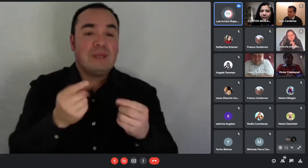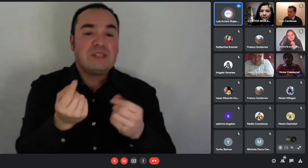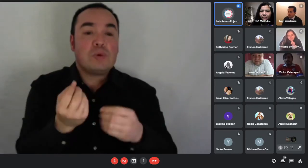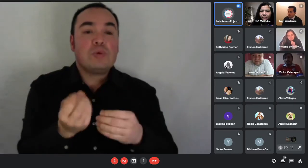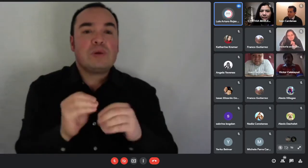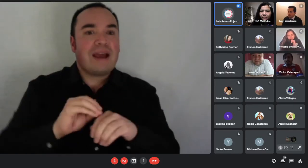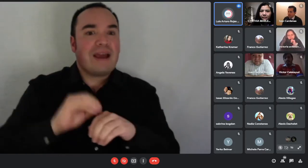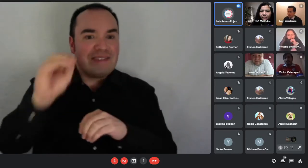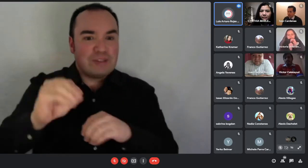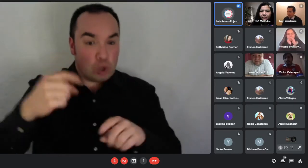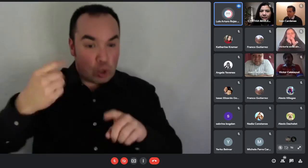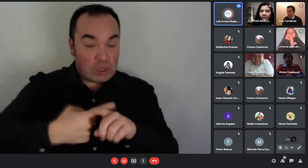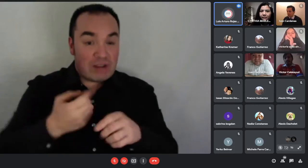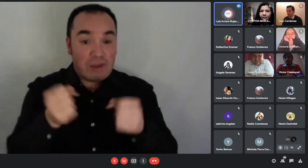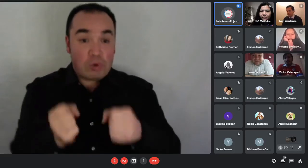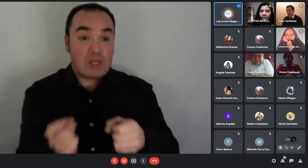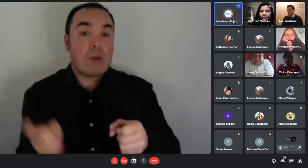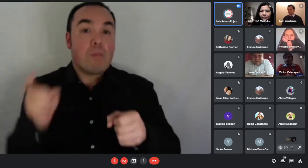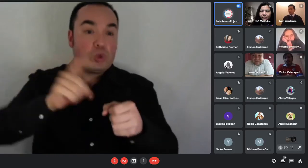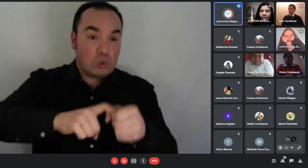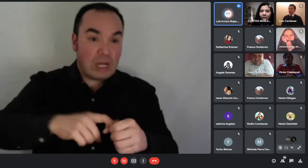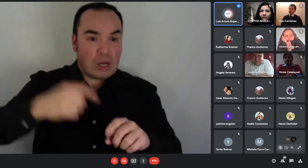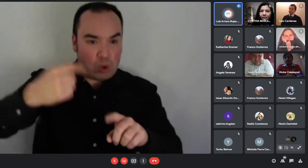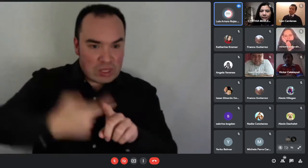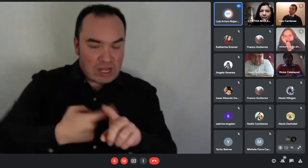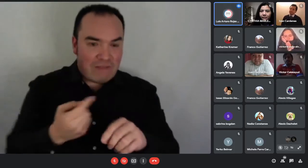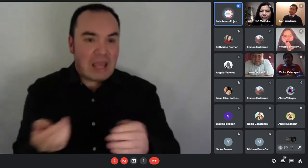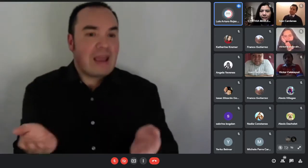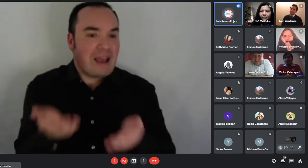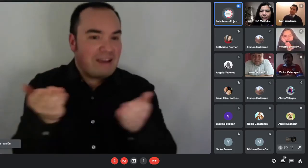quizás recordándoles porque a veces asumimos compromisos